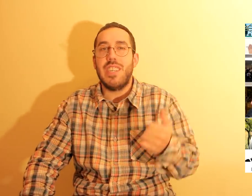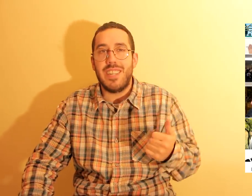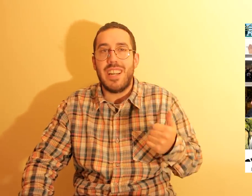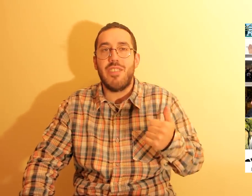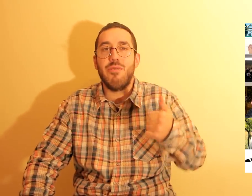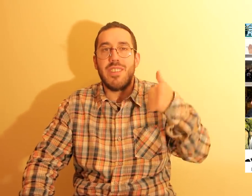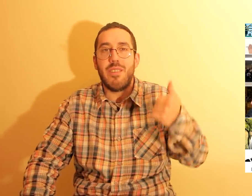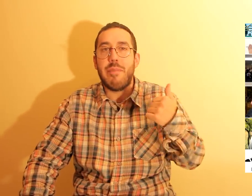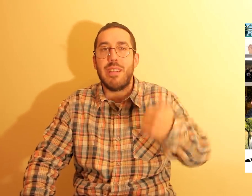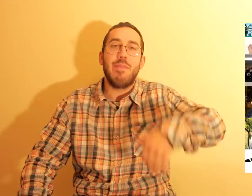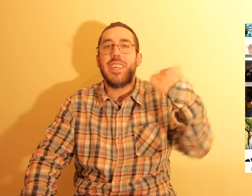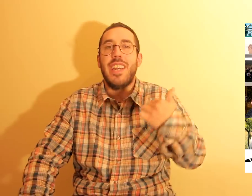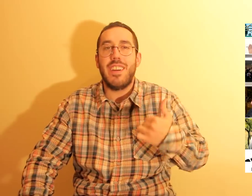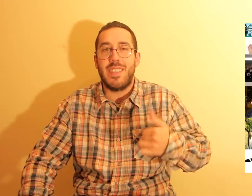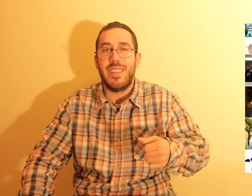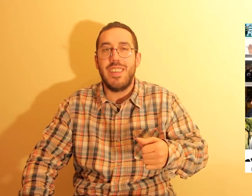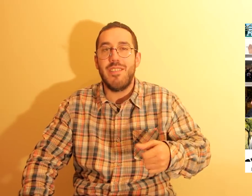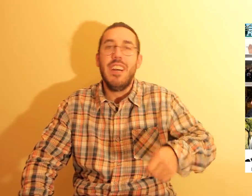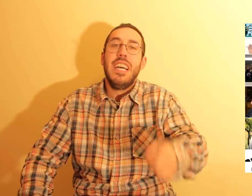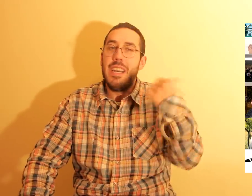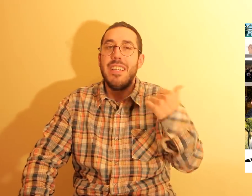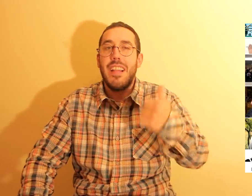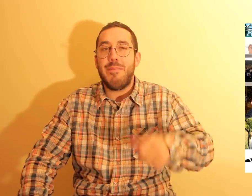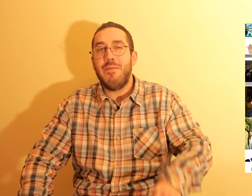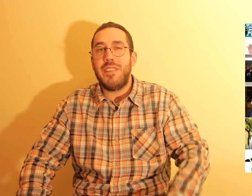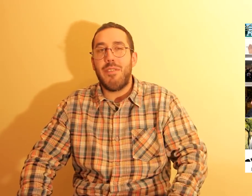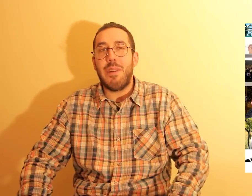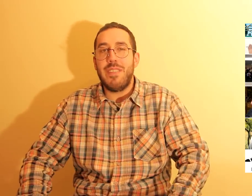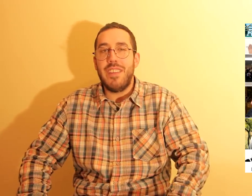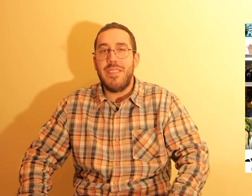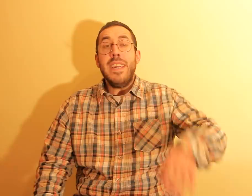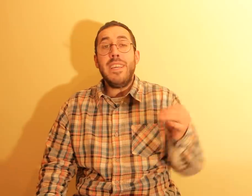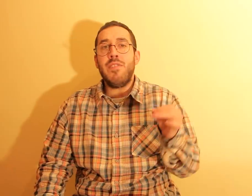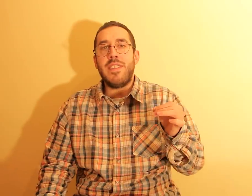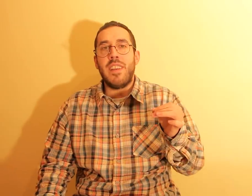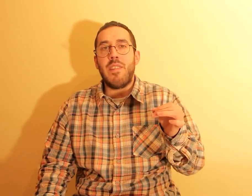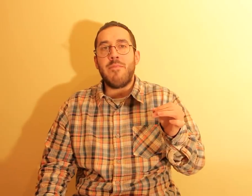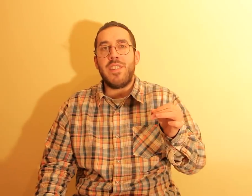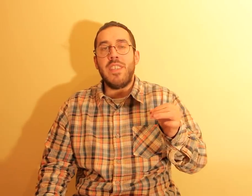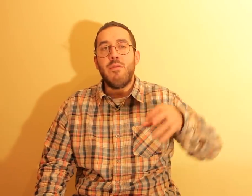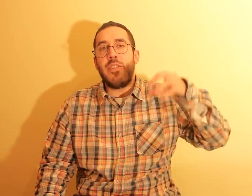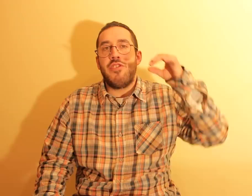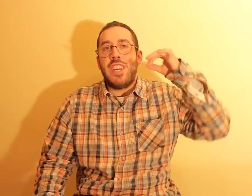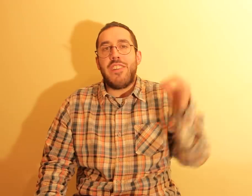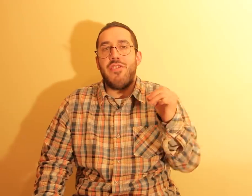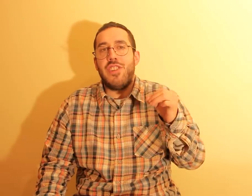engraçadas no Instagram, que ele pensa que é engraçadinho, e de lá ver o Instagram dele. E os Instagrams, assim, de umas gajas,